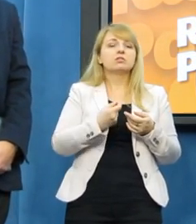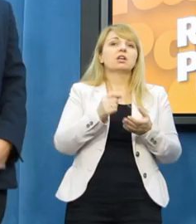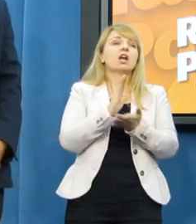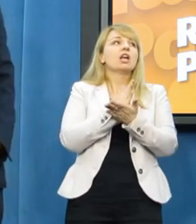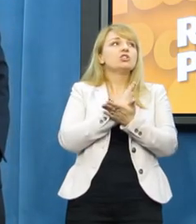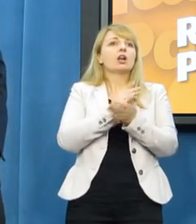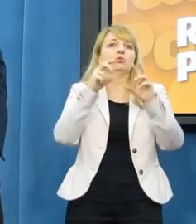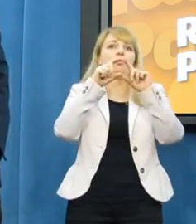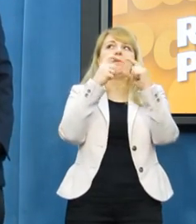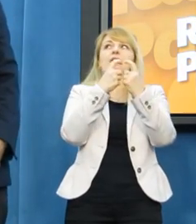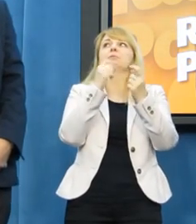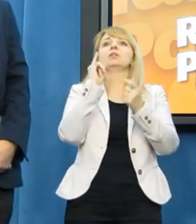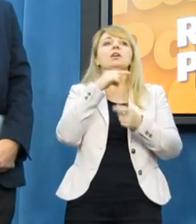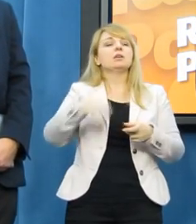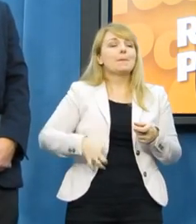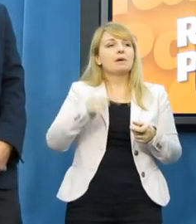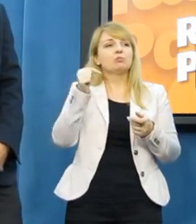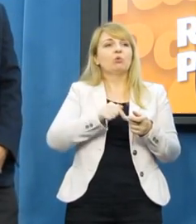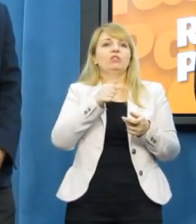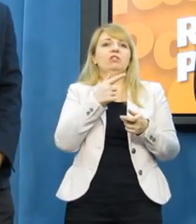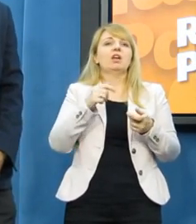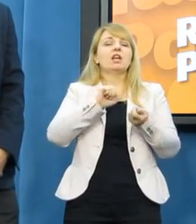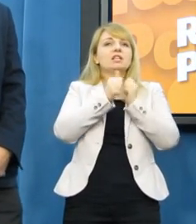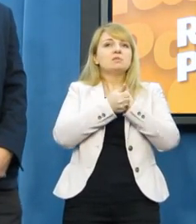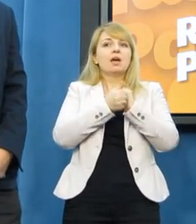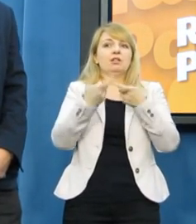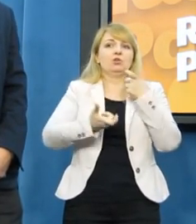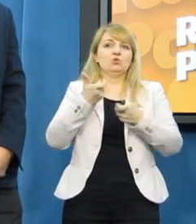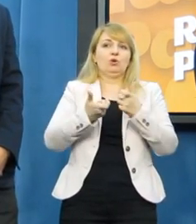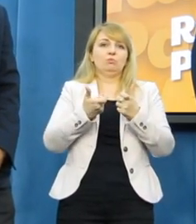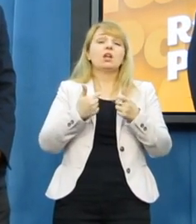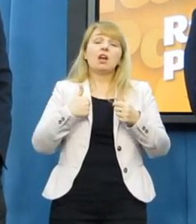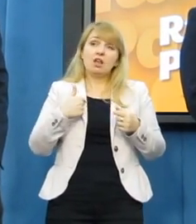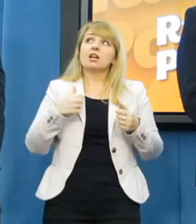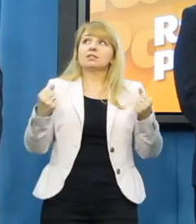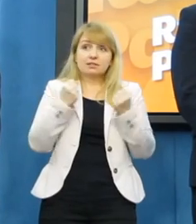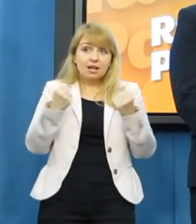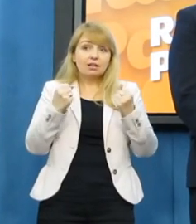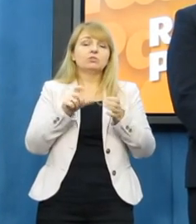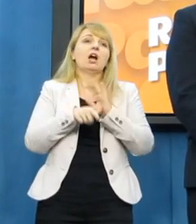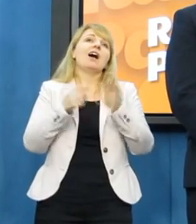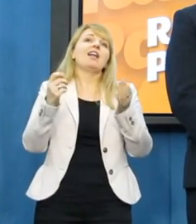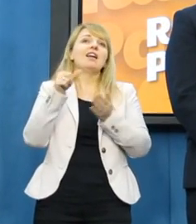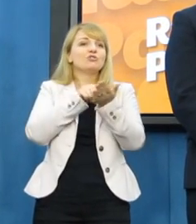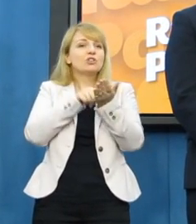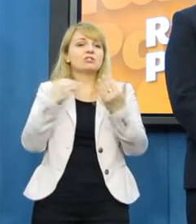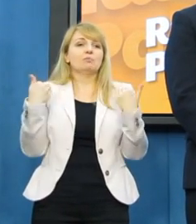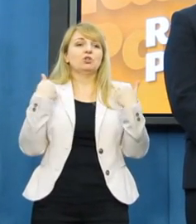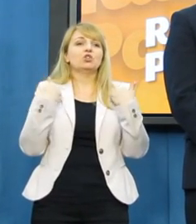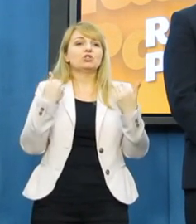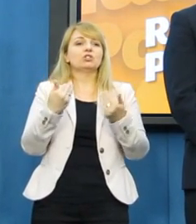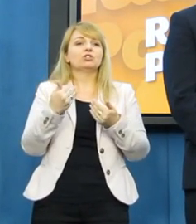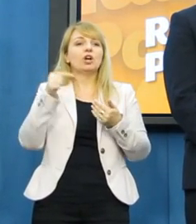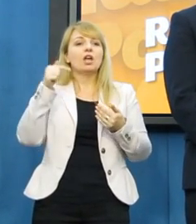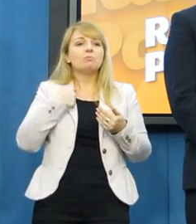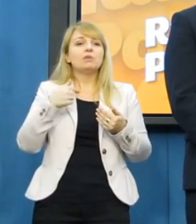parlamencie i że to pan powinien od siebie zacząć zmianę? Tak, staram się, ale czasami życie przynosi takie próby, w których człowiek musi powiedzieć to, co